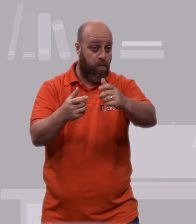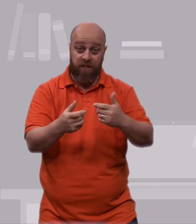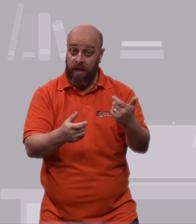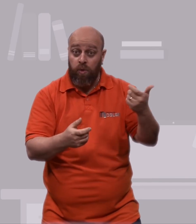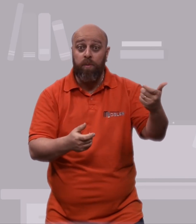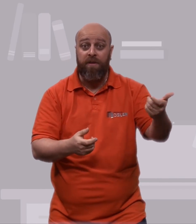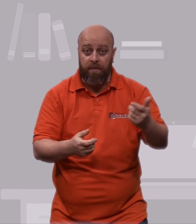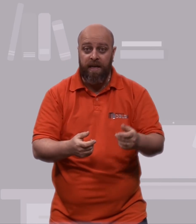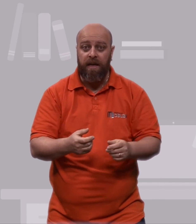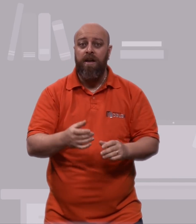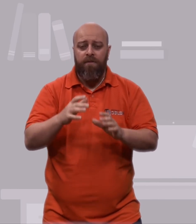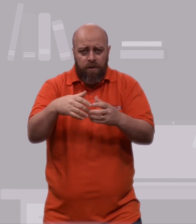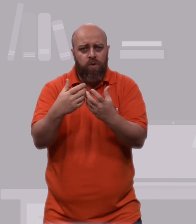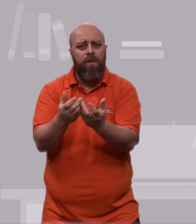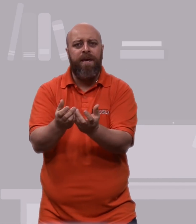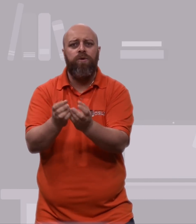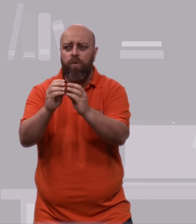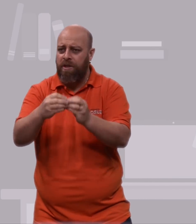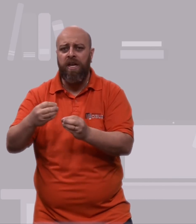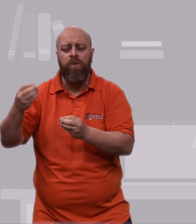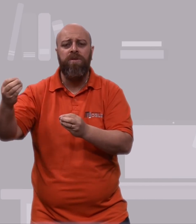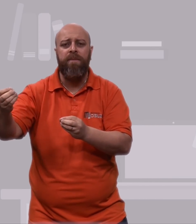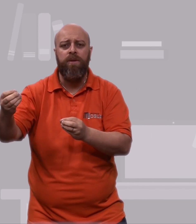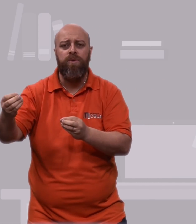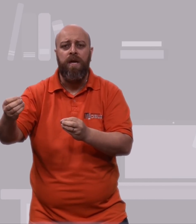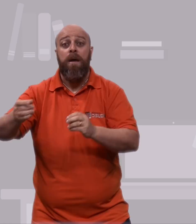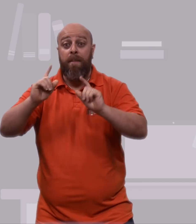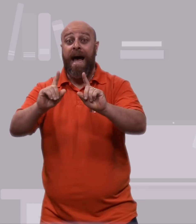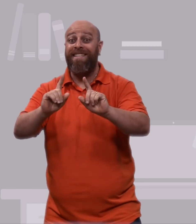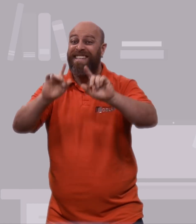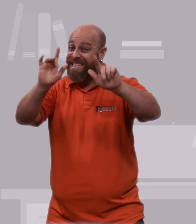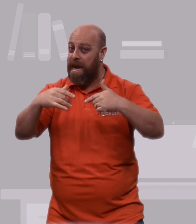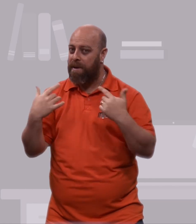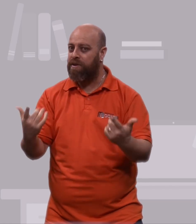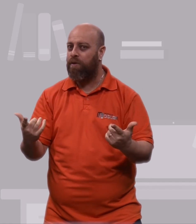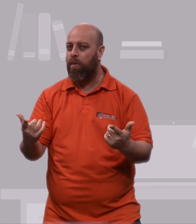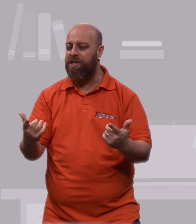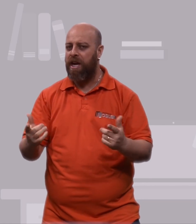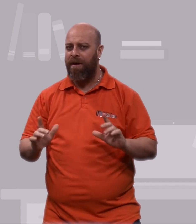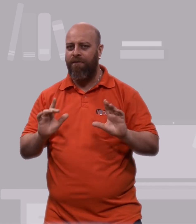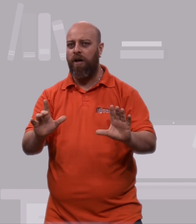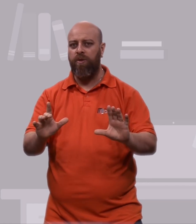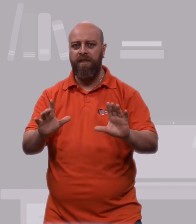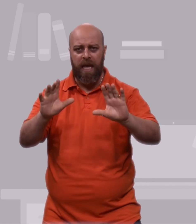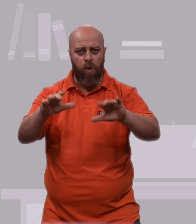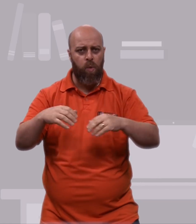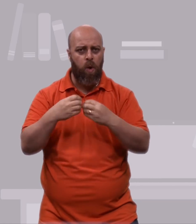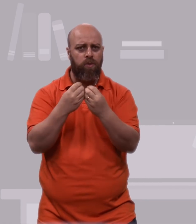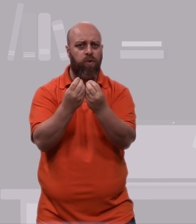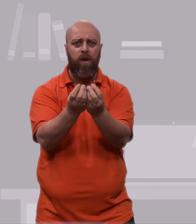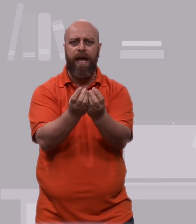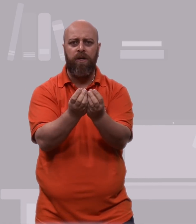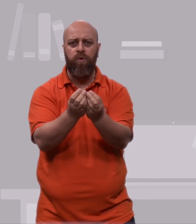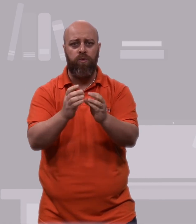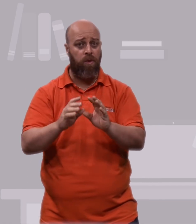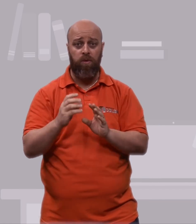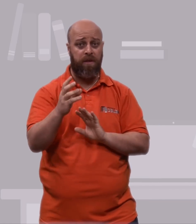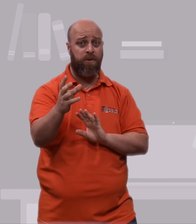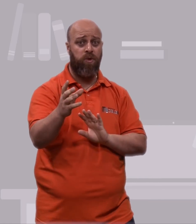compartilhar no grupo da família. Fotos com amigos, compartilhar com os amigos. Mas, sempre que você for compartilhar uma foto e que tem algum outro colega junto, ou alguma outra pessoa